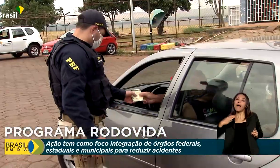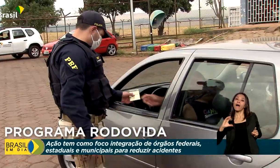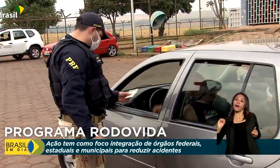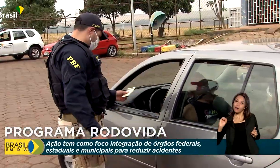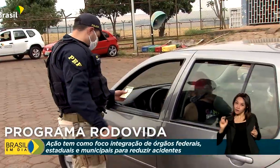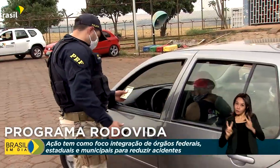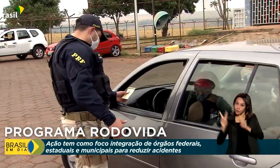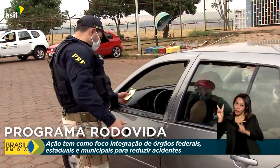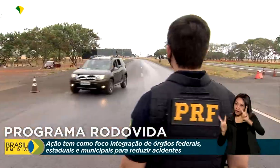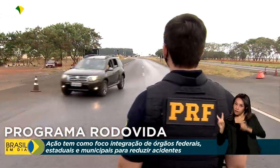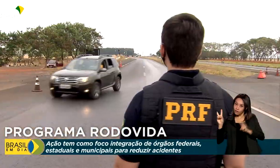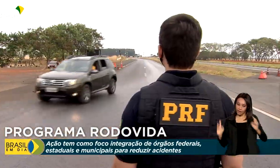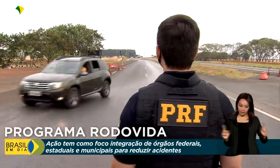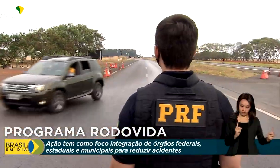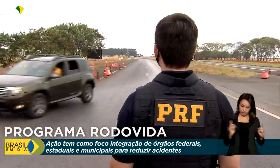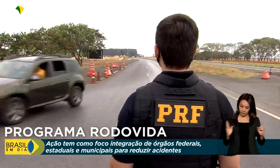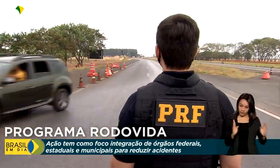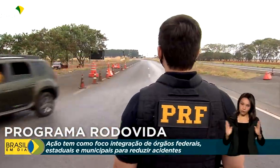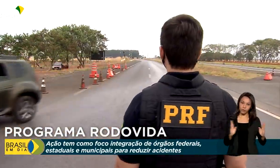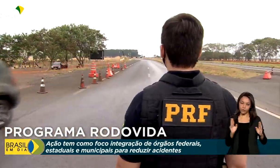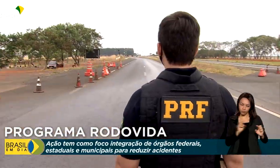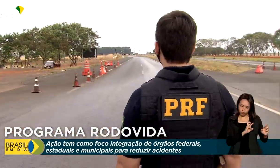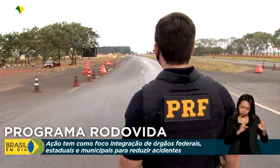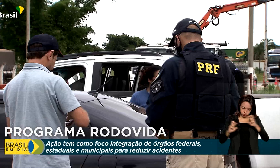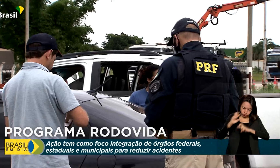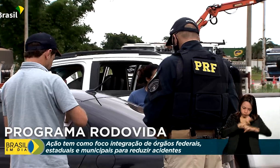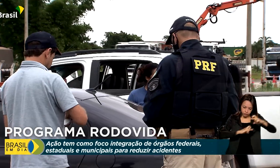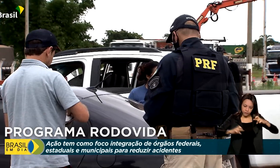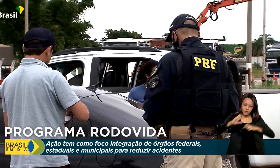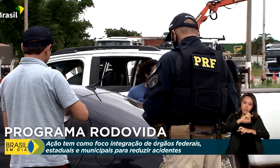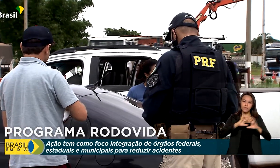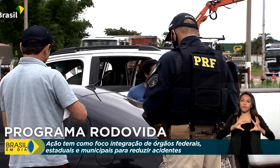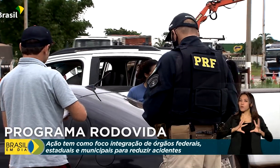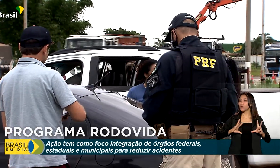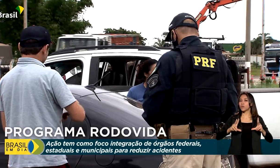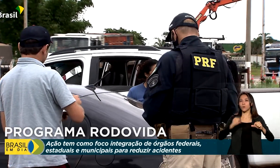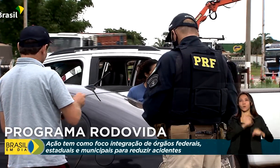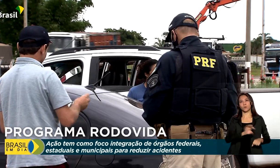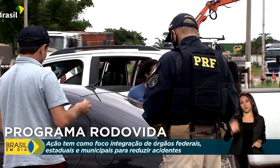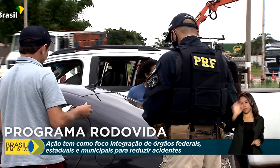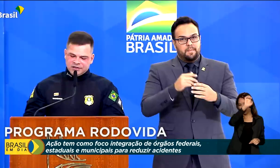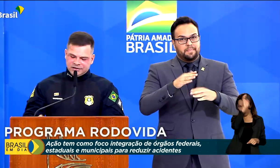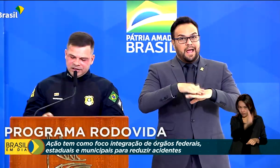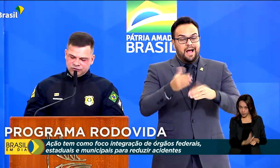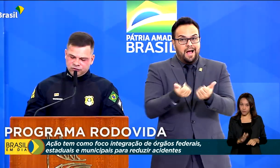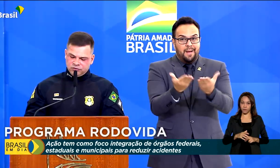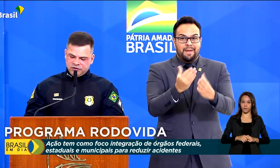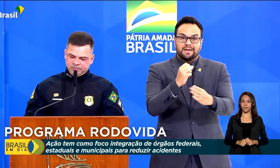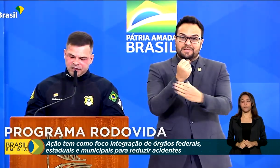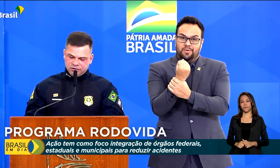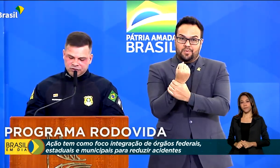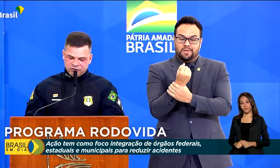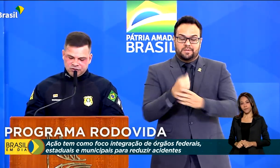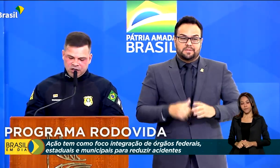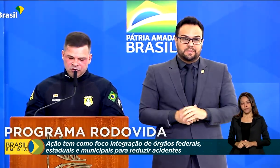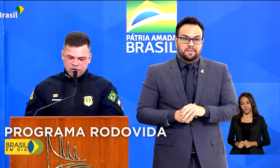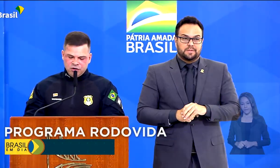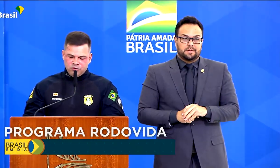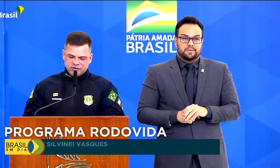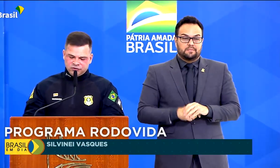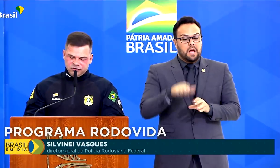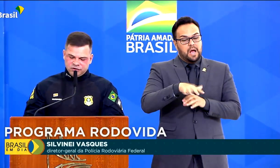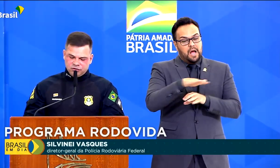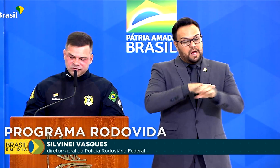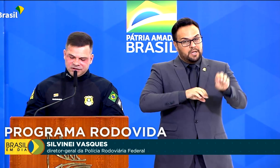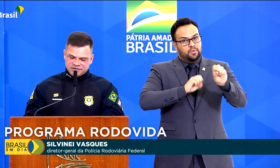estradas. As ações serão feitas simultaneamente em todos os estados brasileiros. Tanto sob aspecto educacional,